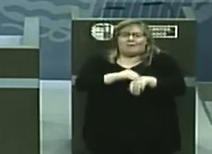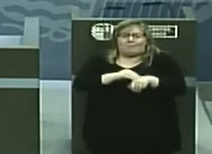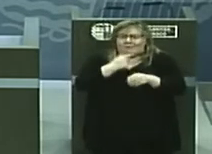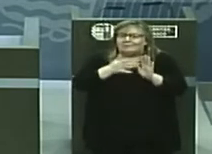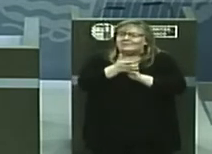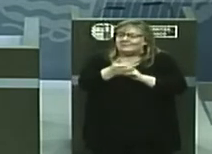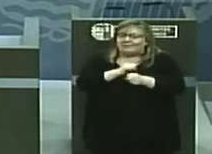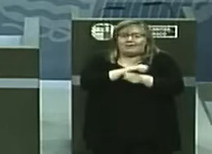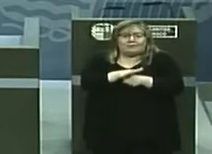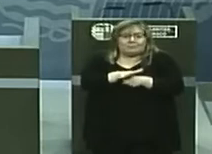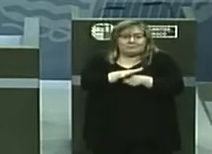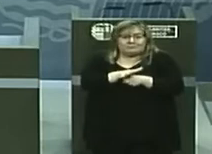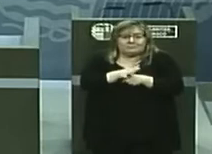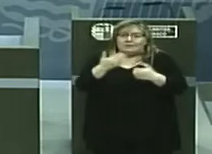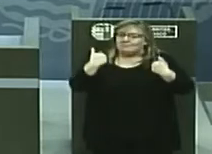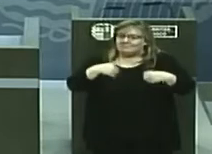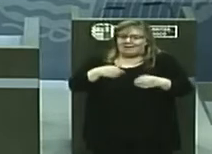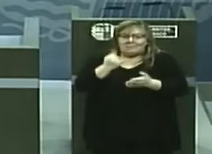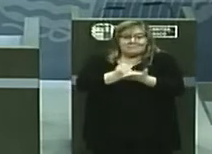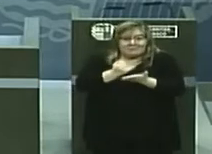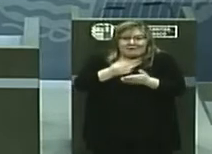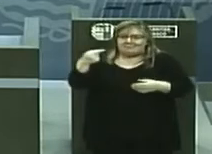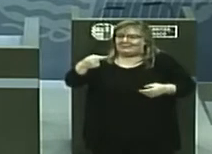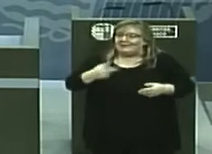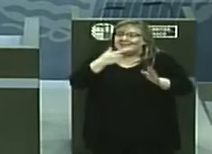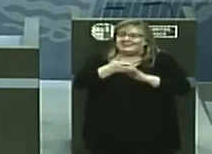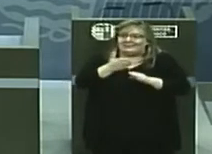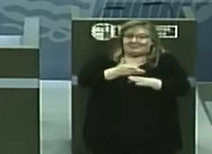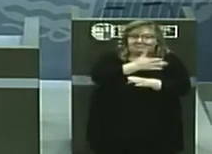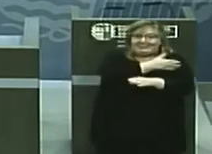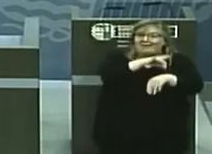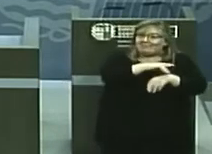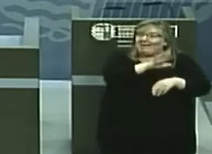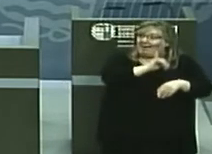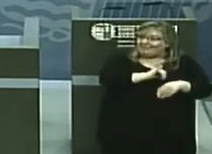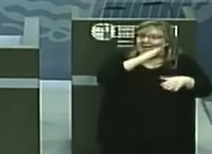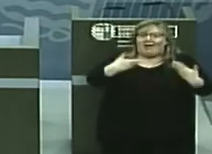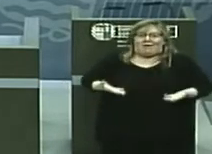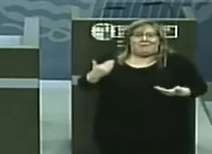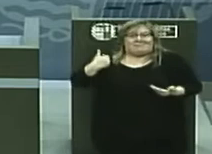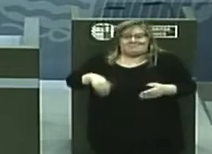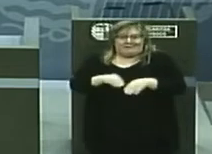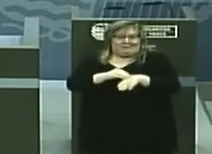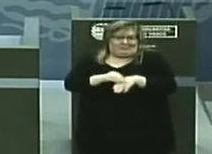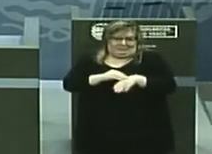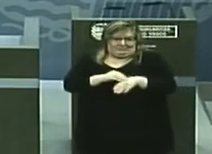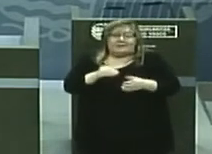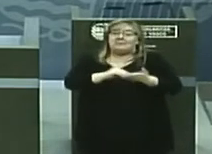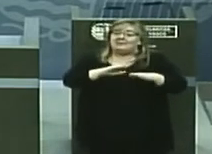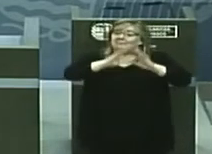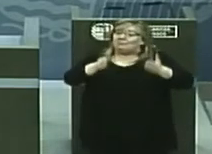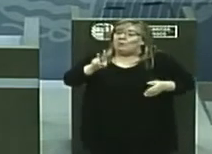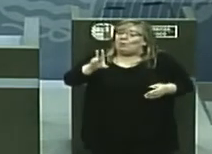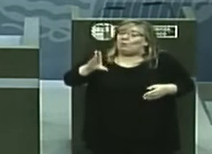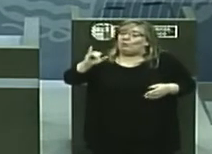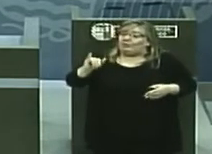es decir, con PCR negativo, tras haber contraído días atrás la enfermedad y 7 personas fueron dadas de alta